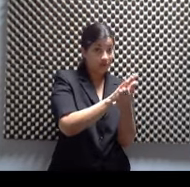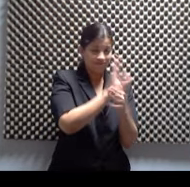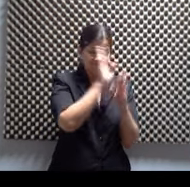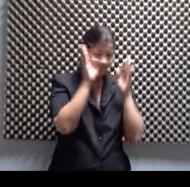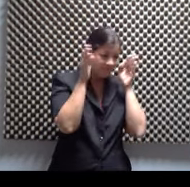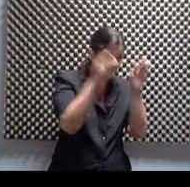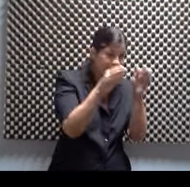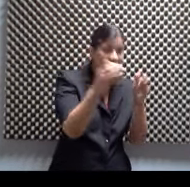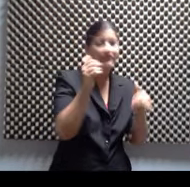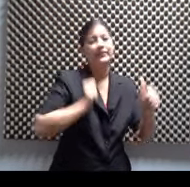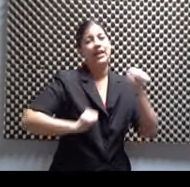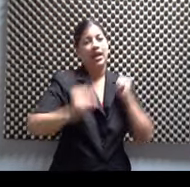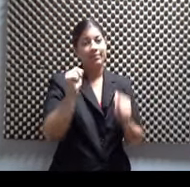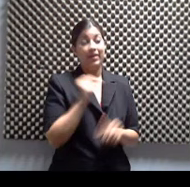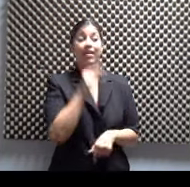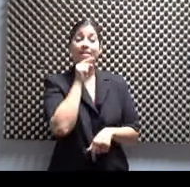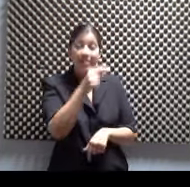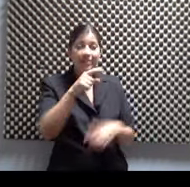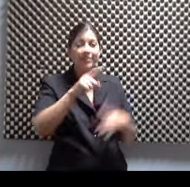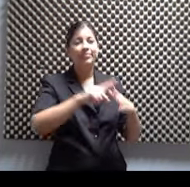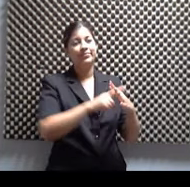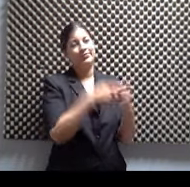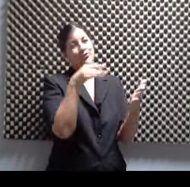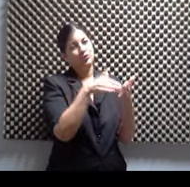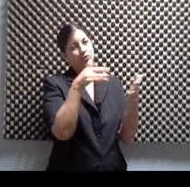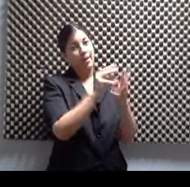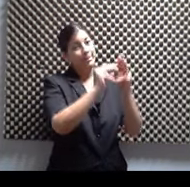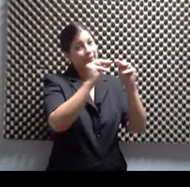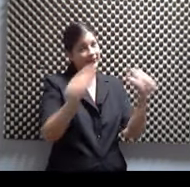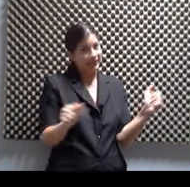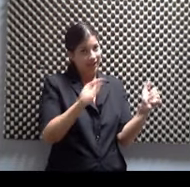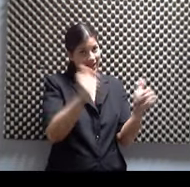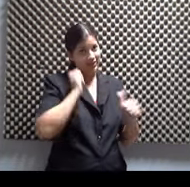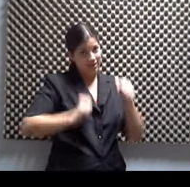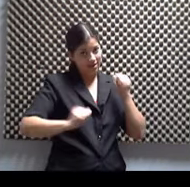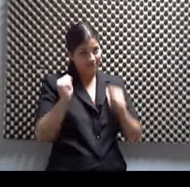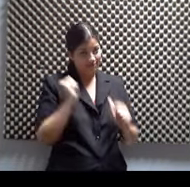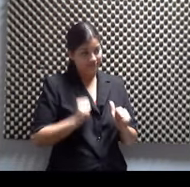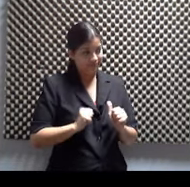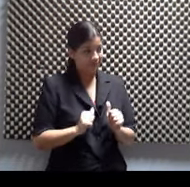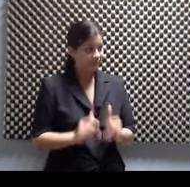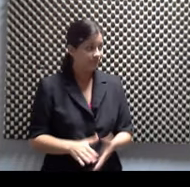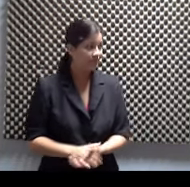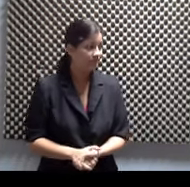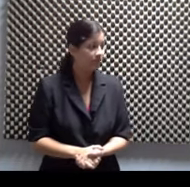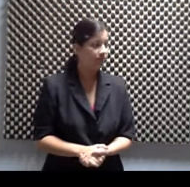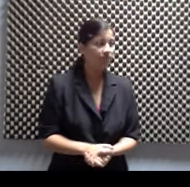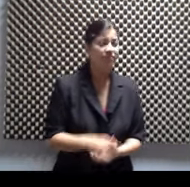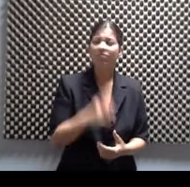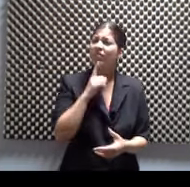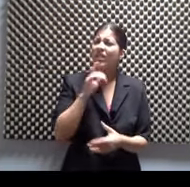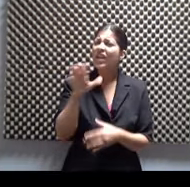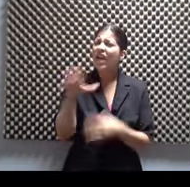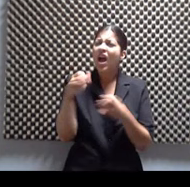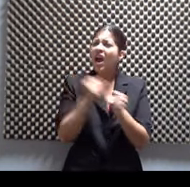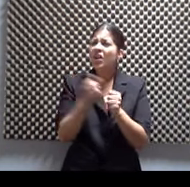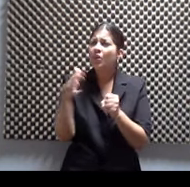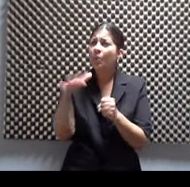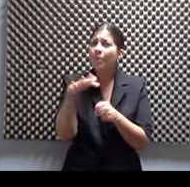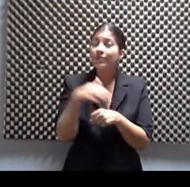Ok. Y ahí comienzo mis estudios de maestría como dramaturgo. ¿Y esto fue en qué range de años? Yo acabo de regresar hace